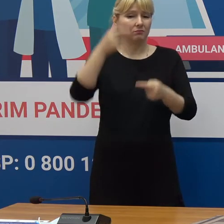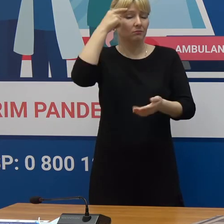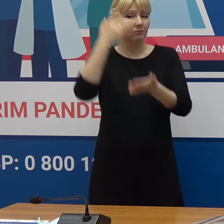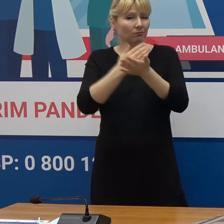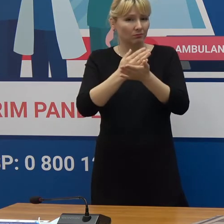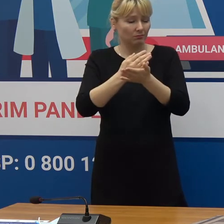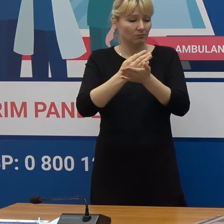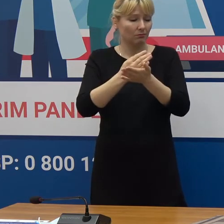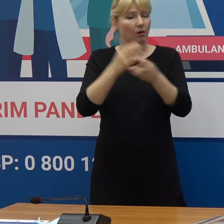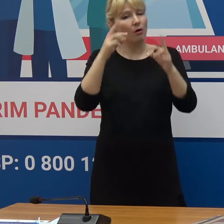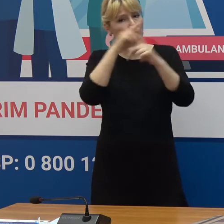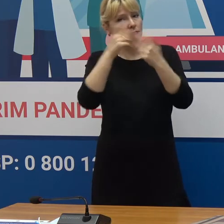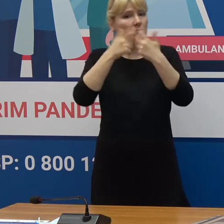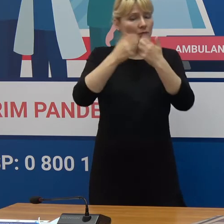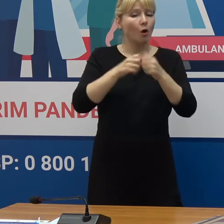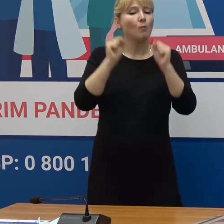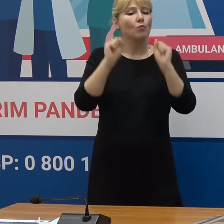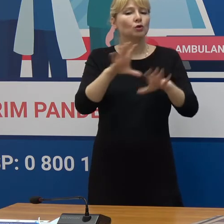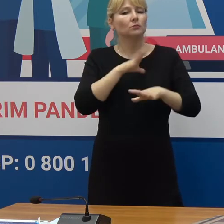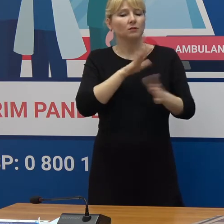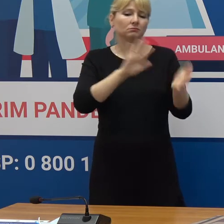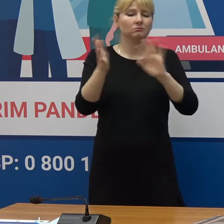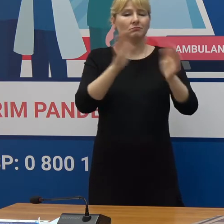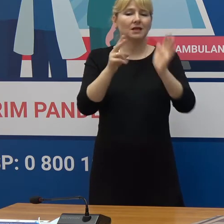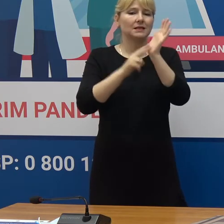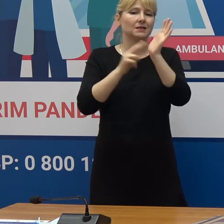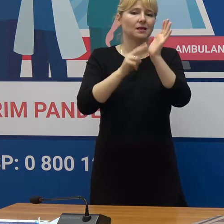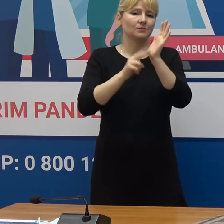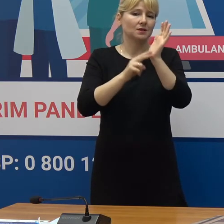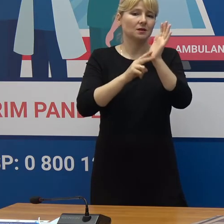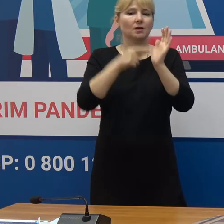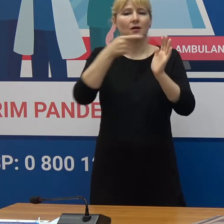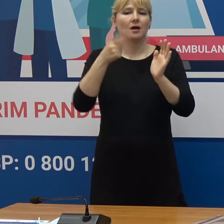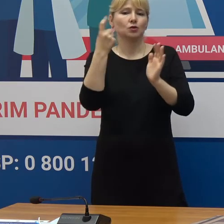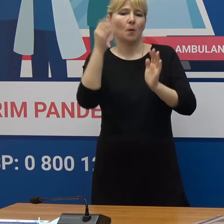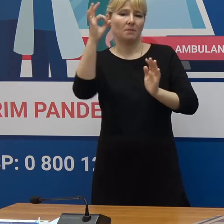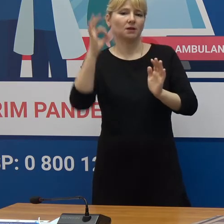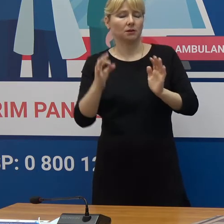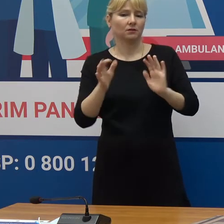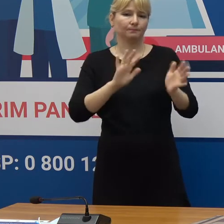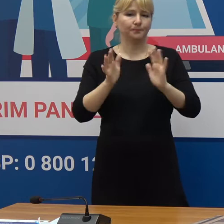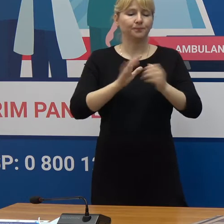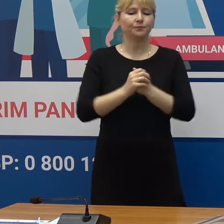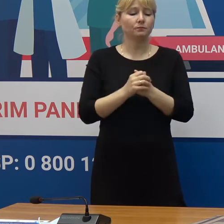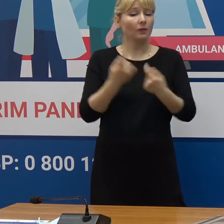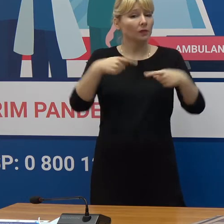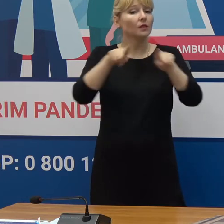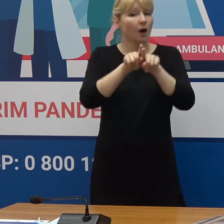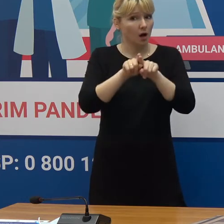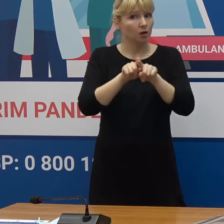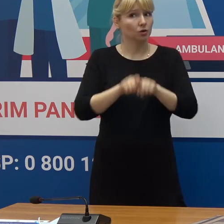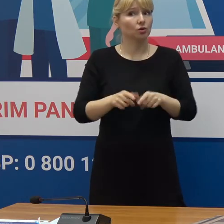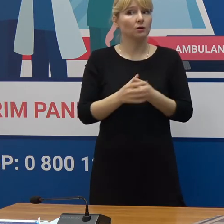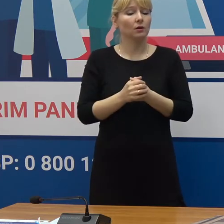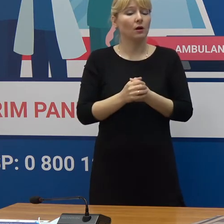Agenția Europeană pentru Medicamente, ar putea fi între 75 și 100% Totodată acest comitent